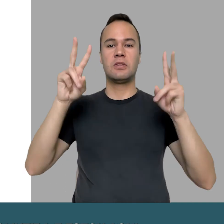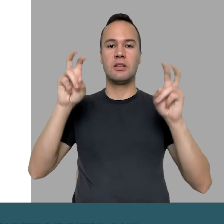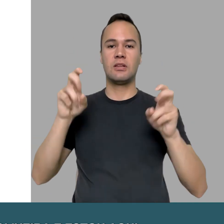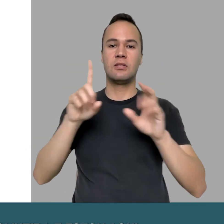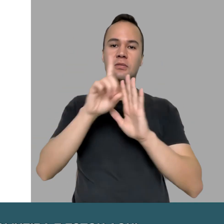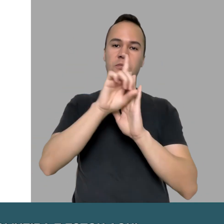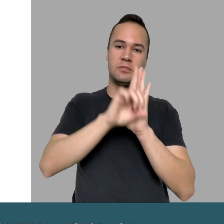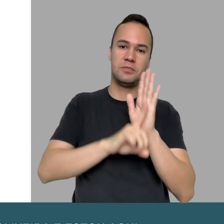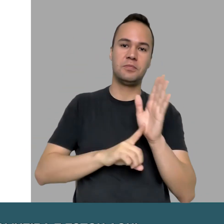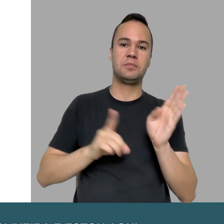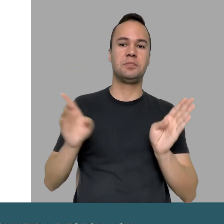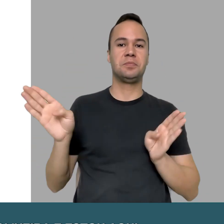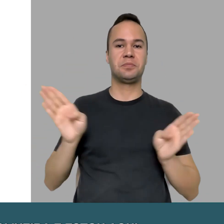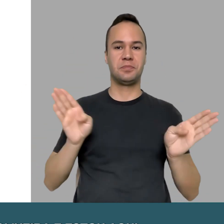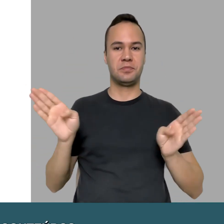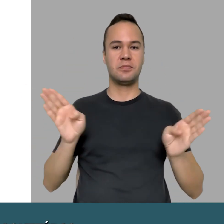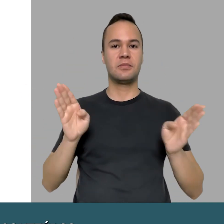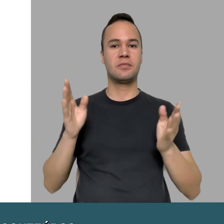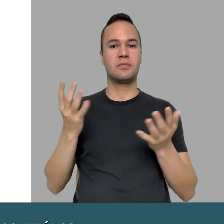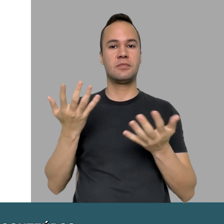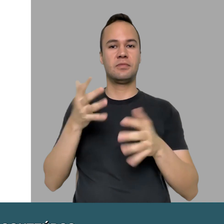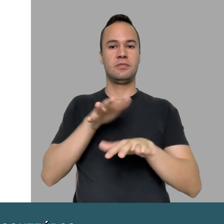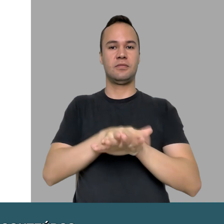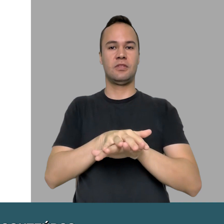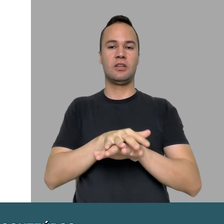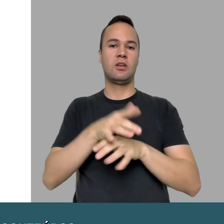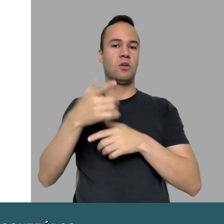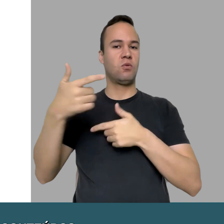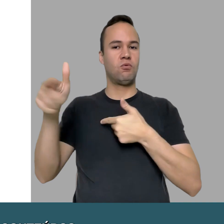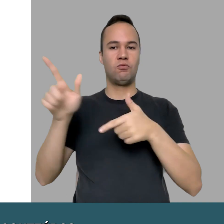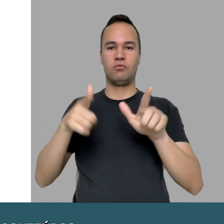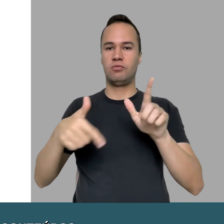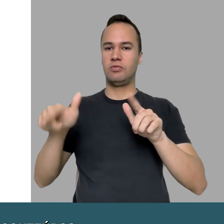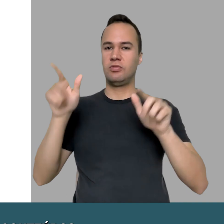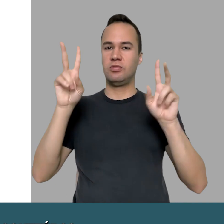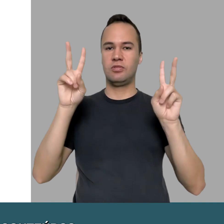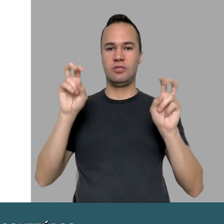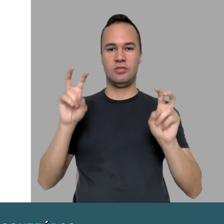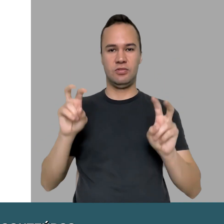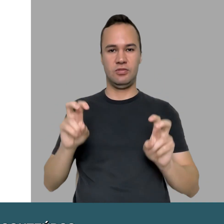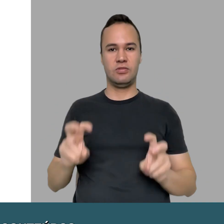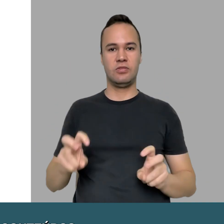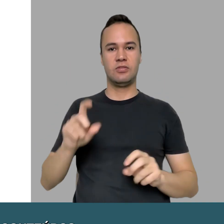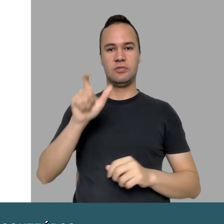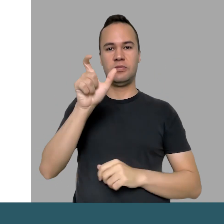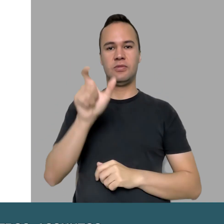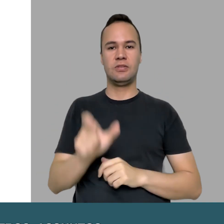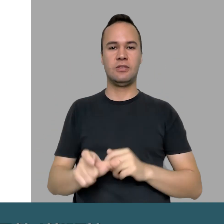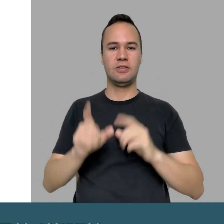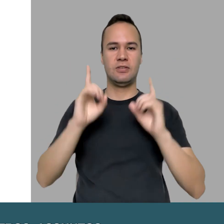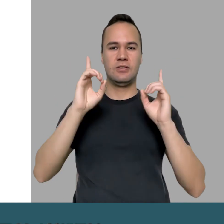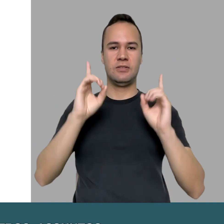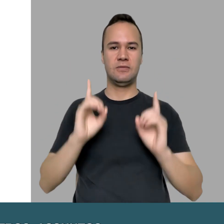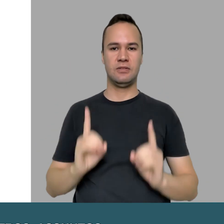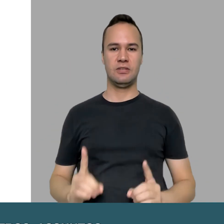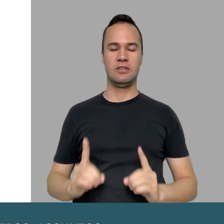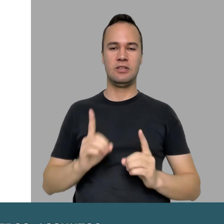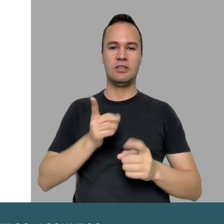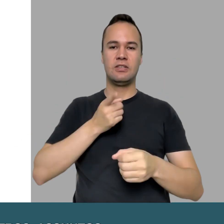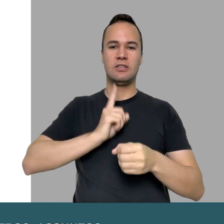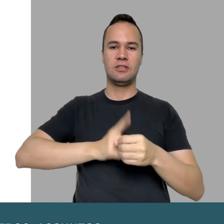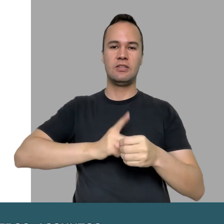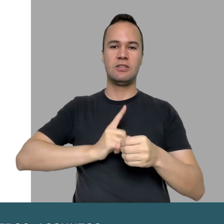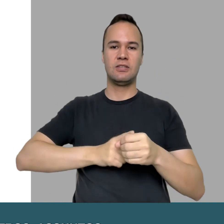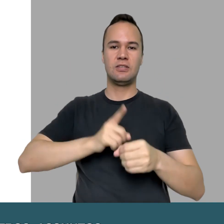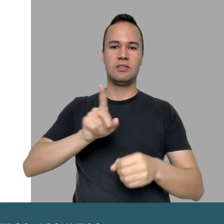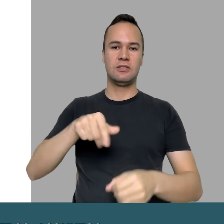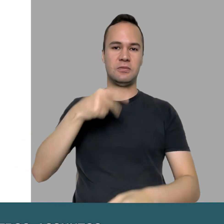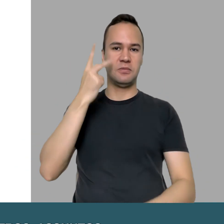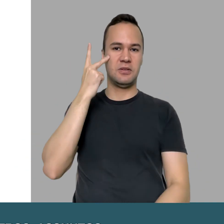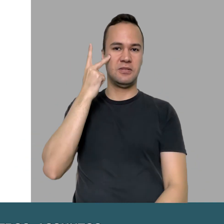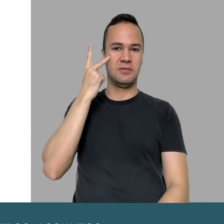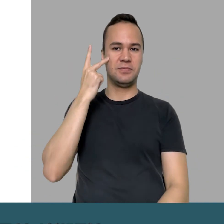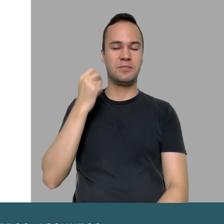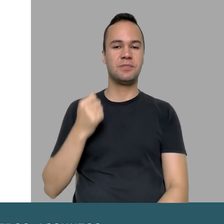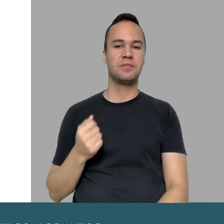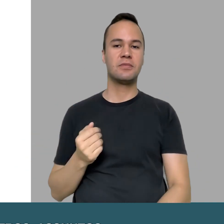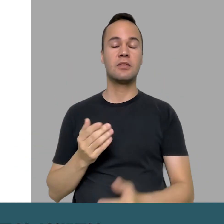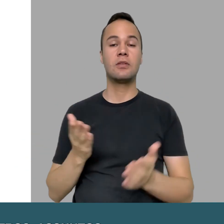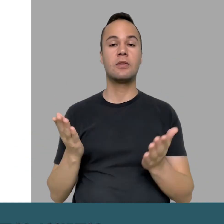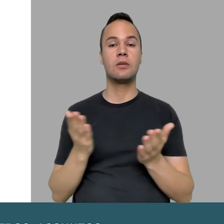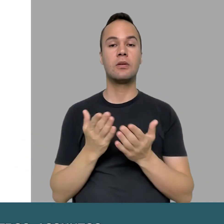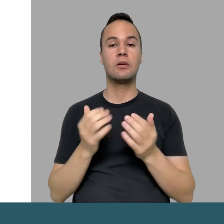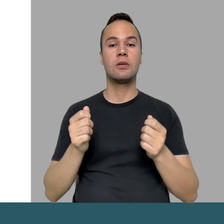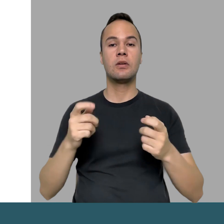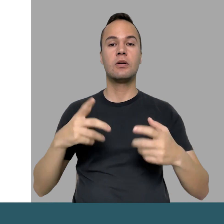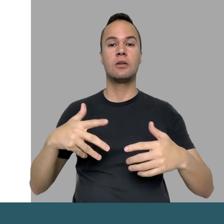vocês para falarmos de serviços, direitos e conteúdos sobre acessibilidade, inclusão e outros assuntos relacionados à